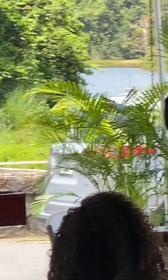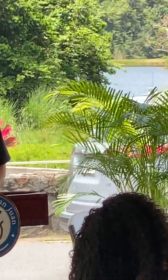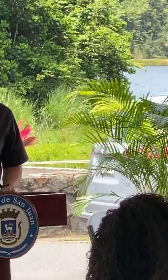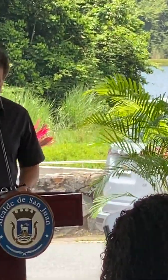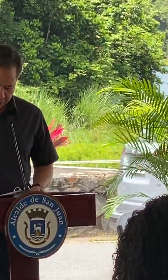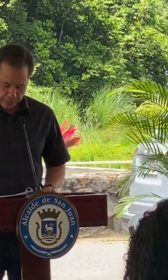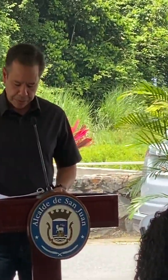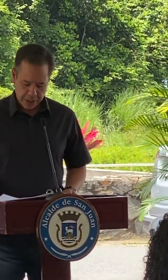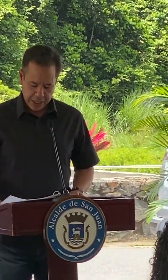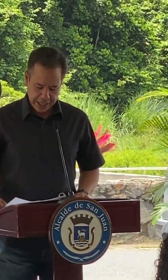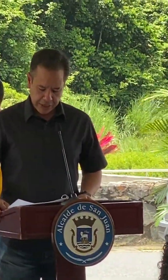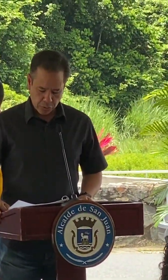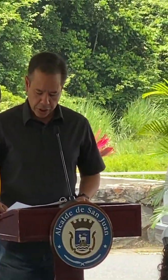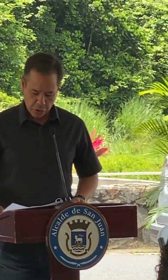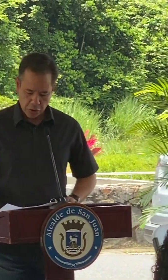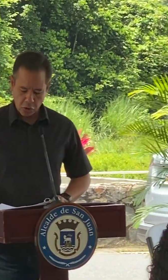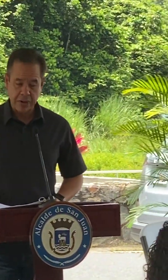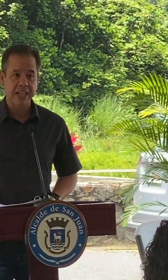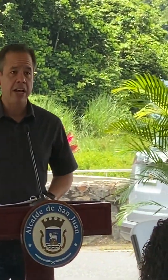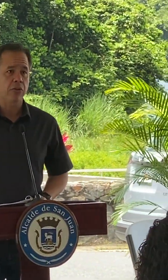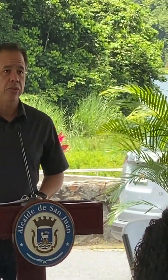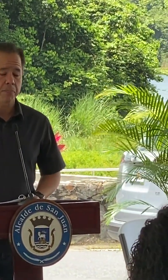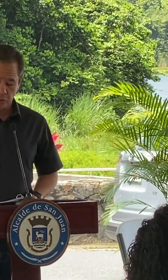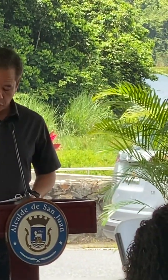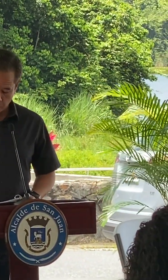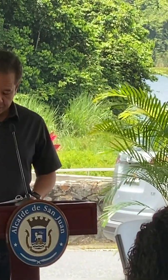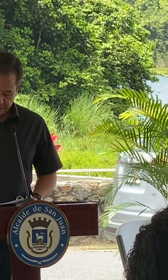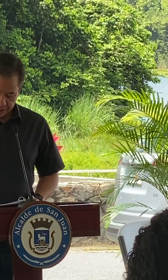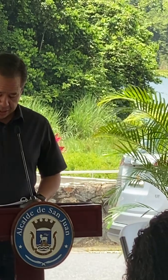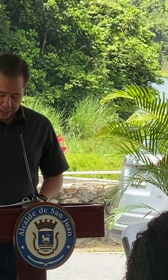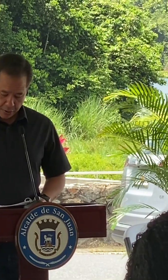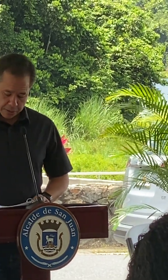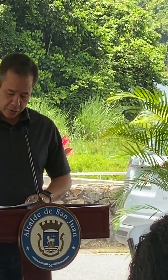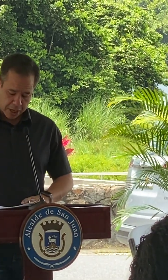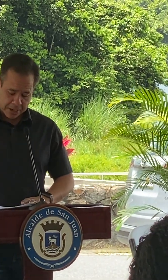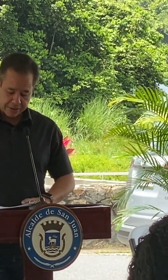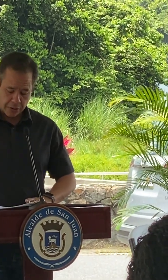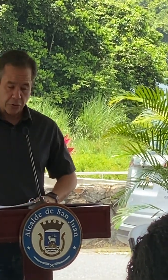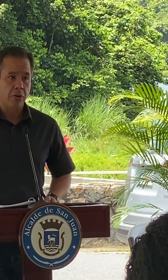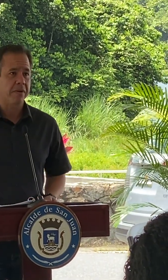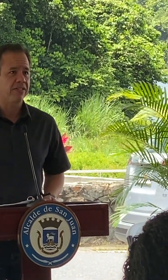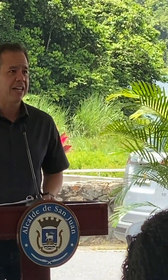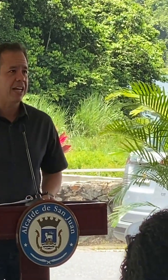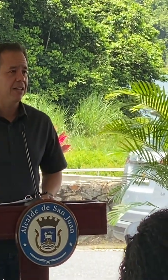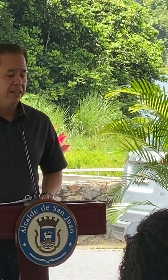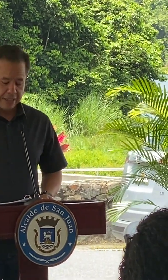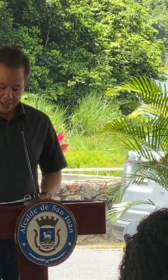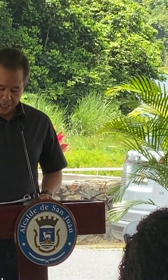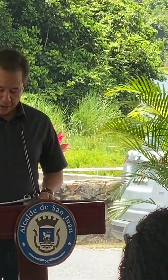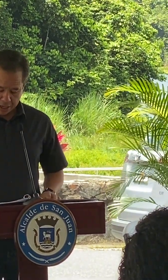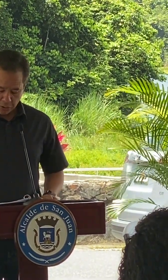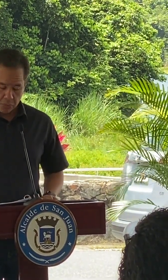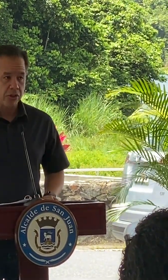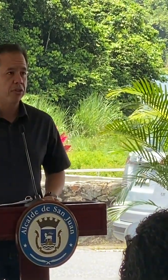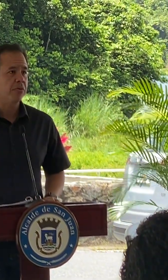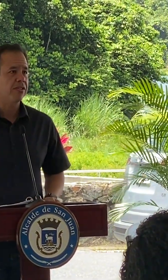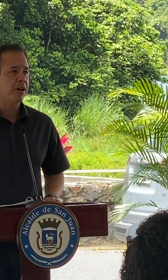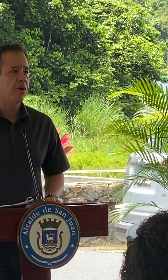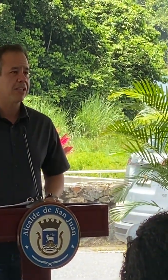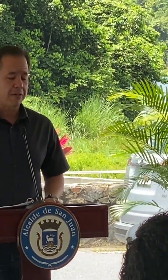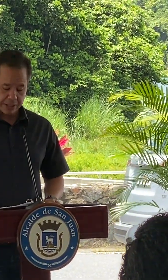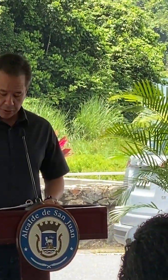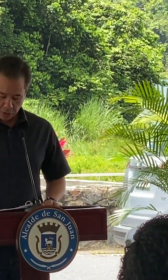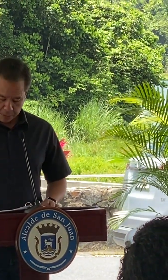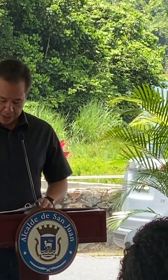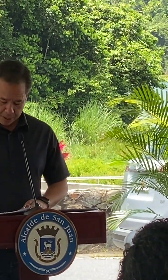comunitarios que comenzaron su negocio en los mercados y posteriormente se integraron al programa de desarrollo empresarial que lleva a cabo el municipio